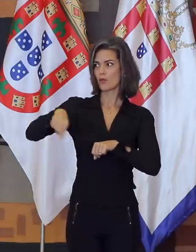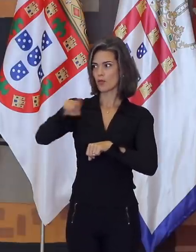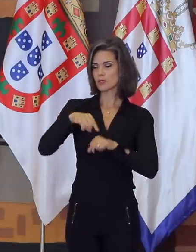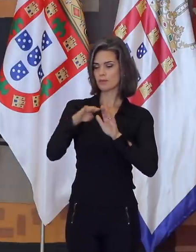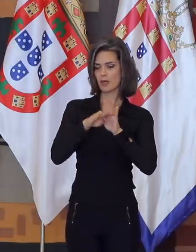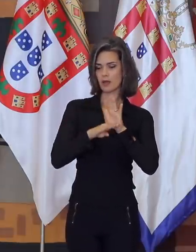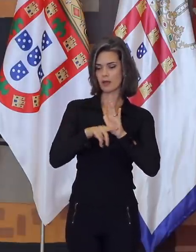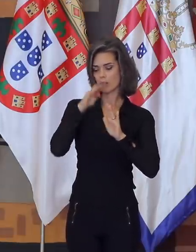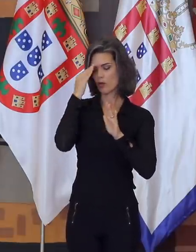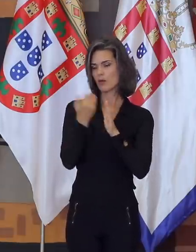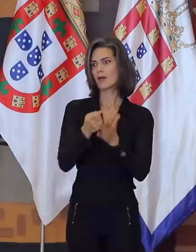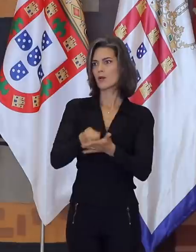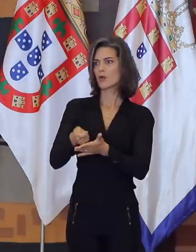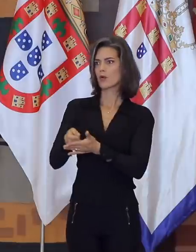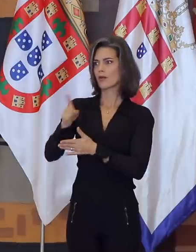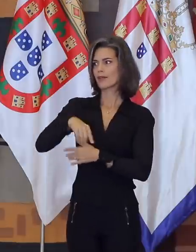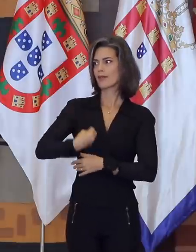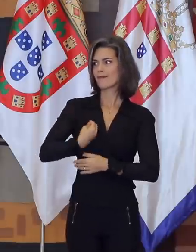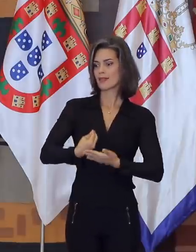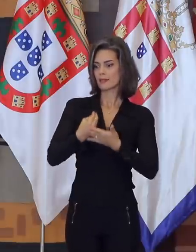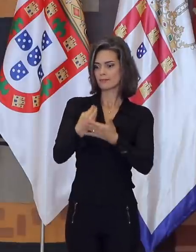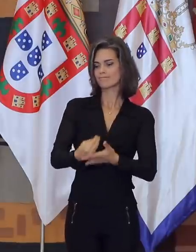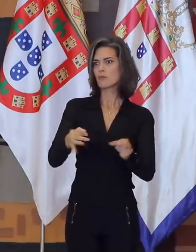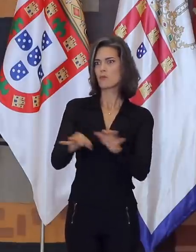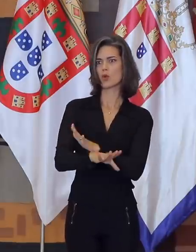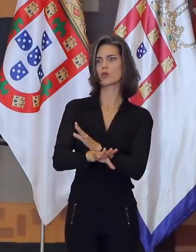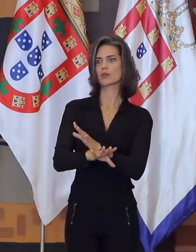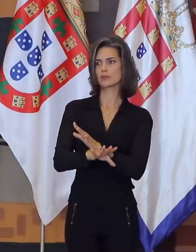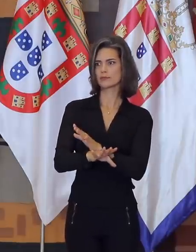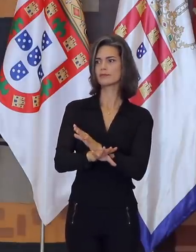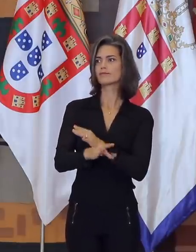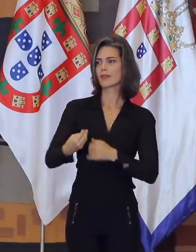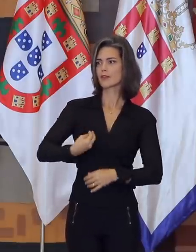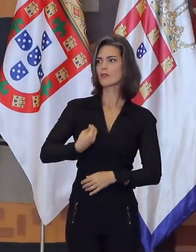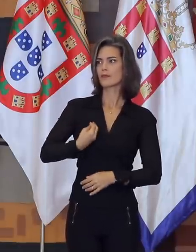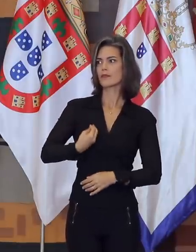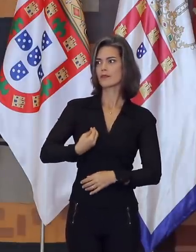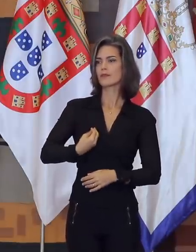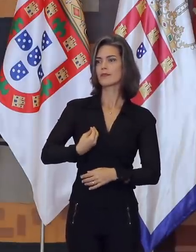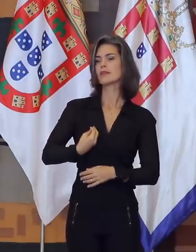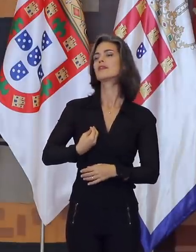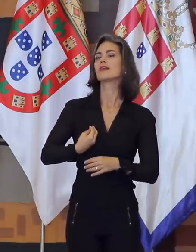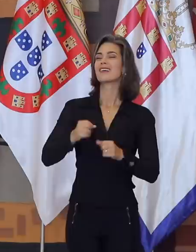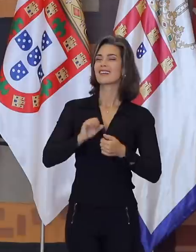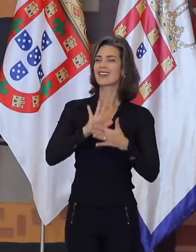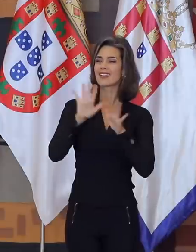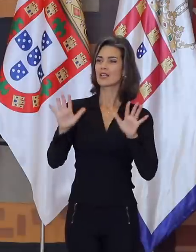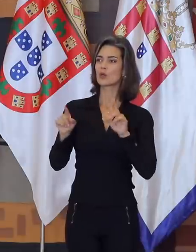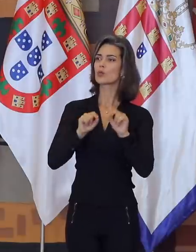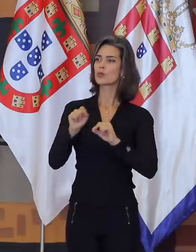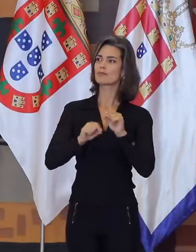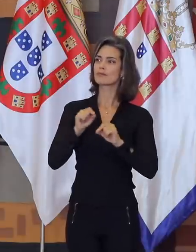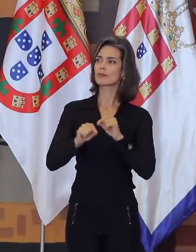e de cada um dedicação absolutamente integral e, por que não dizer, de uma forma mais explícita, um